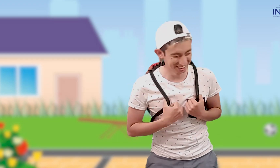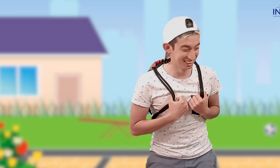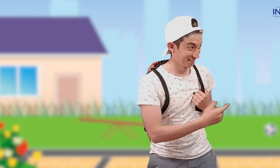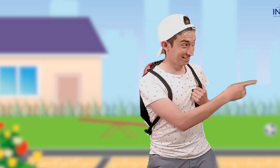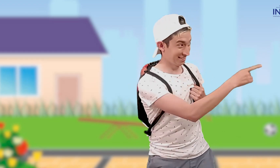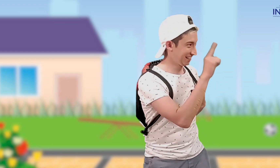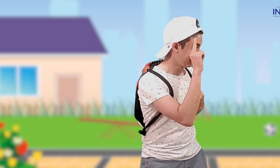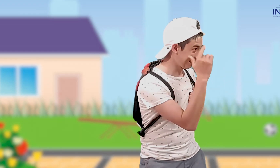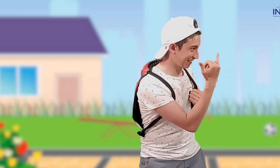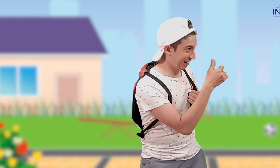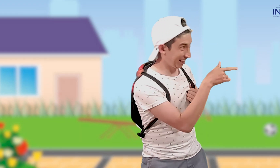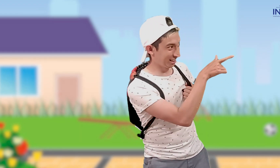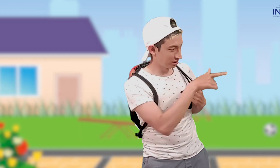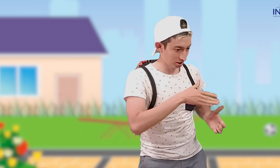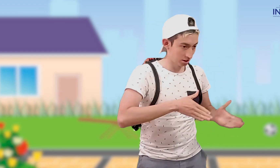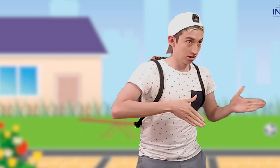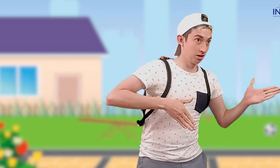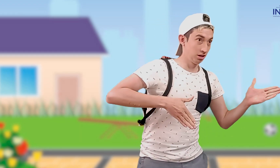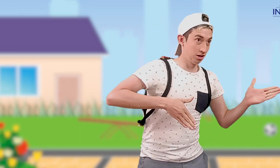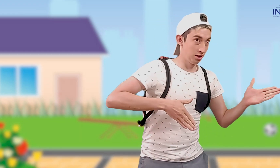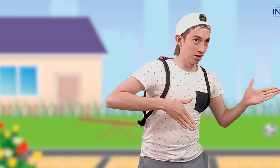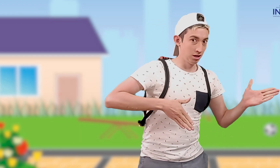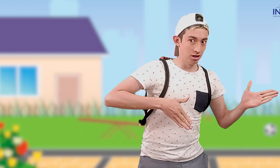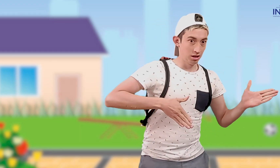¡Lady, te veías muy asustada como estatua!